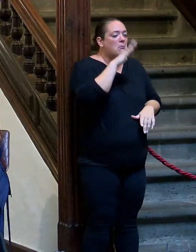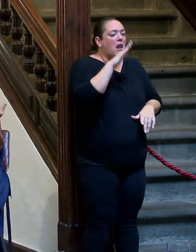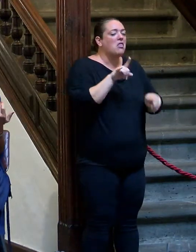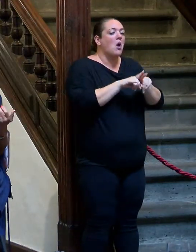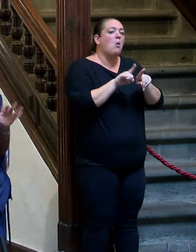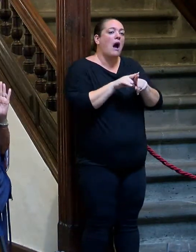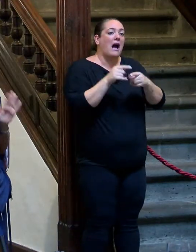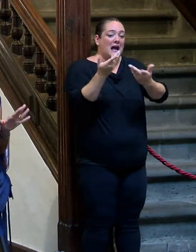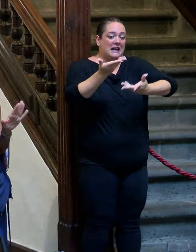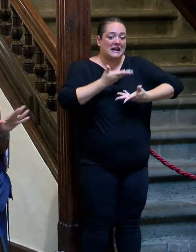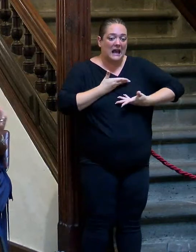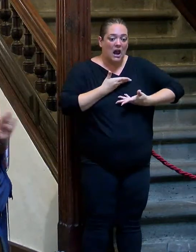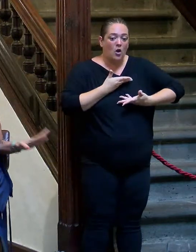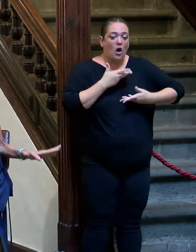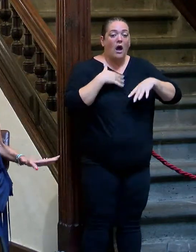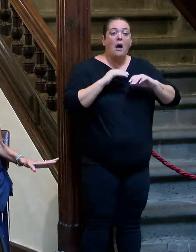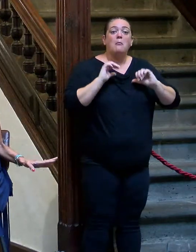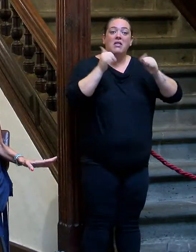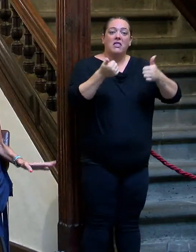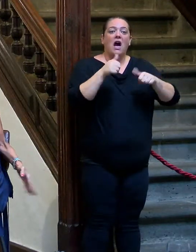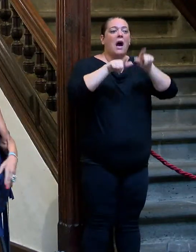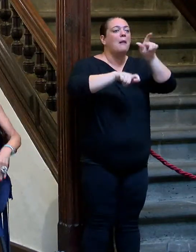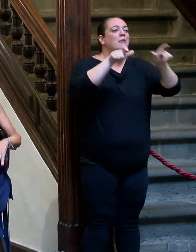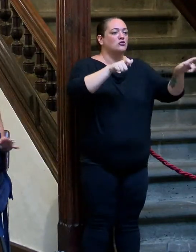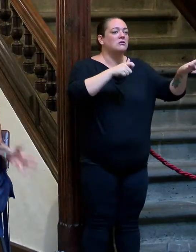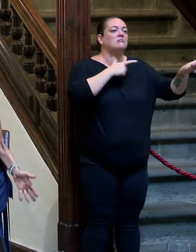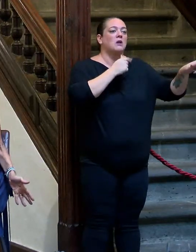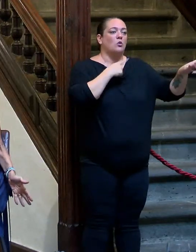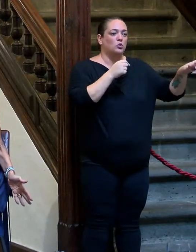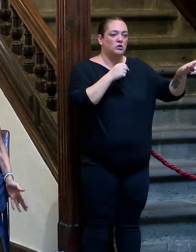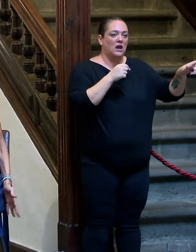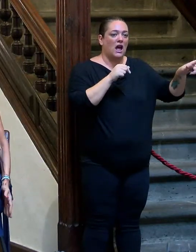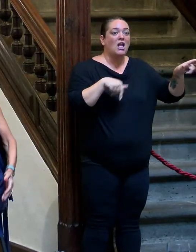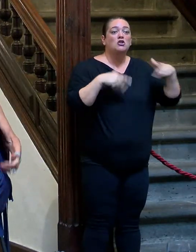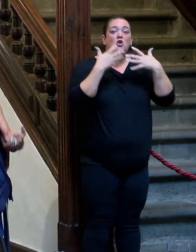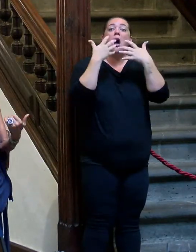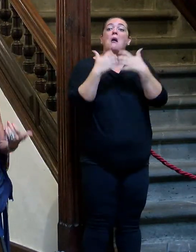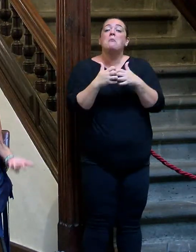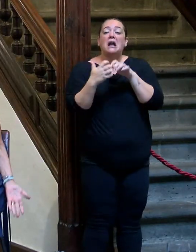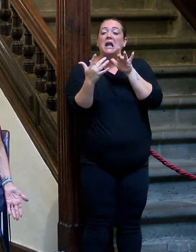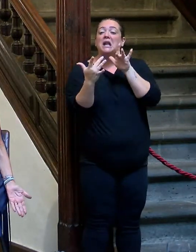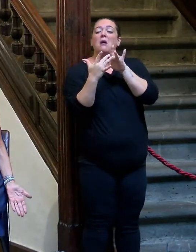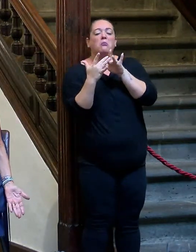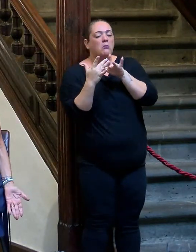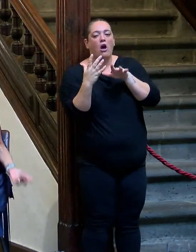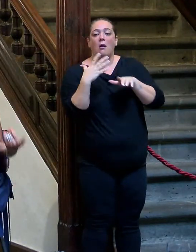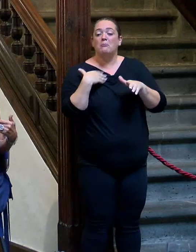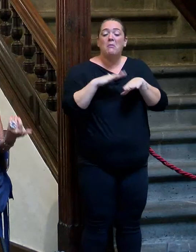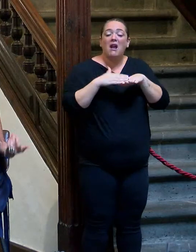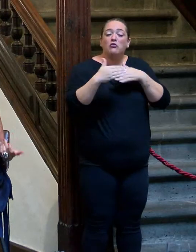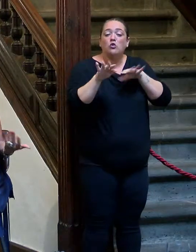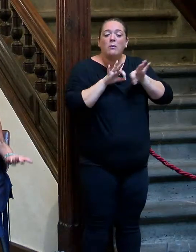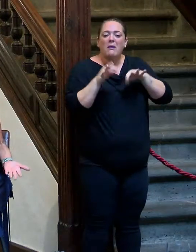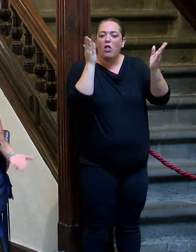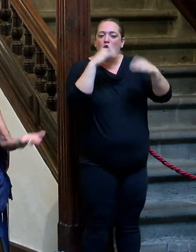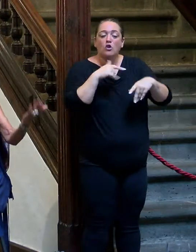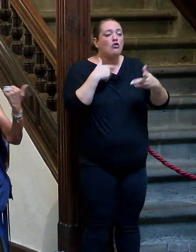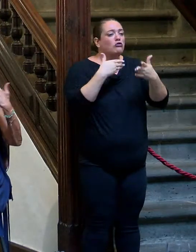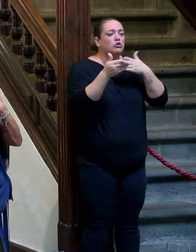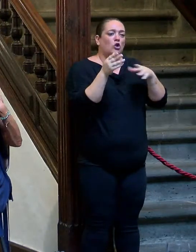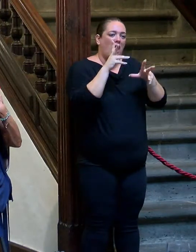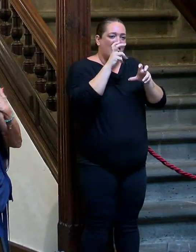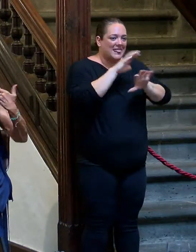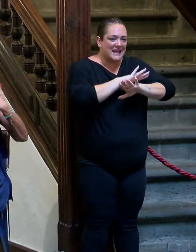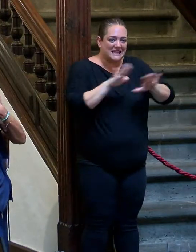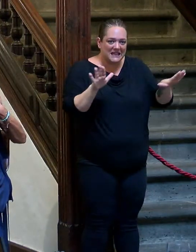me parece un regalo. Quiero decirte, para empezar, me gusta la gente. Yo me entiendo muy mal con las máquinas. Yo no estoy preparada para el futuro. Yo en el futuro sería un desastre.